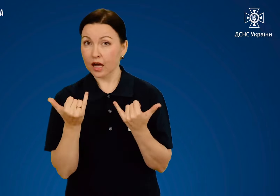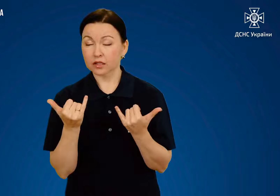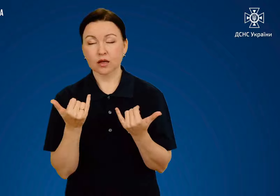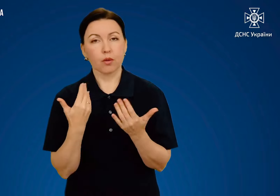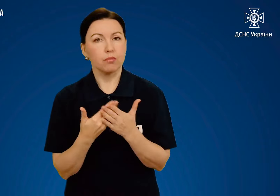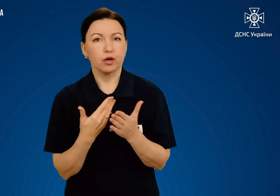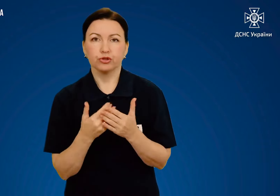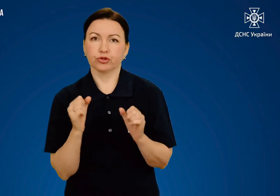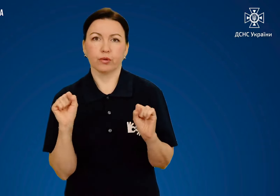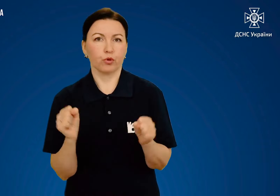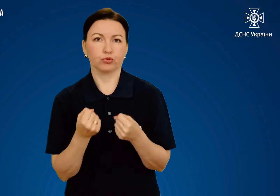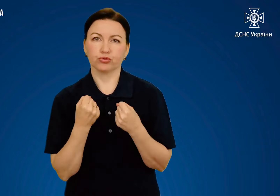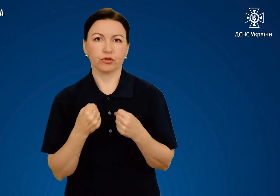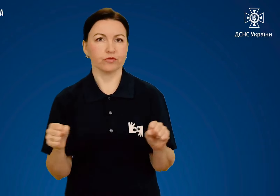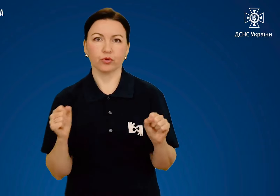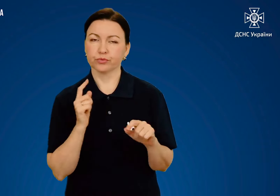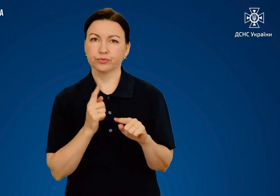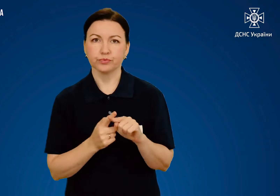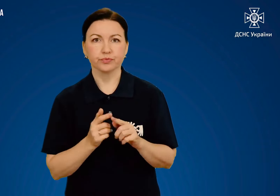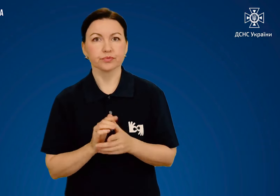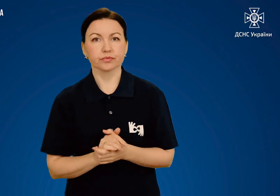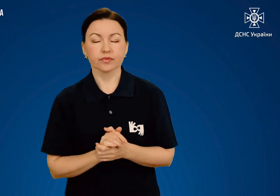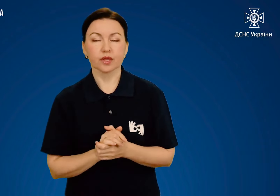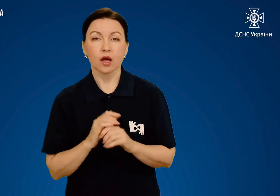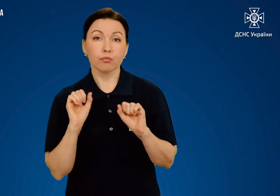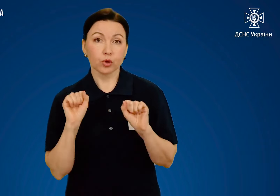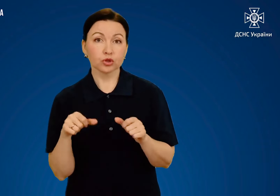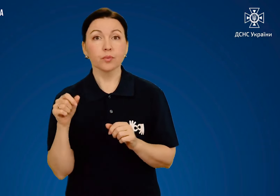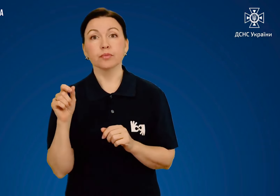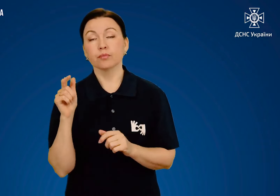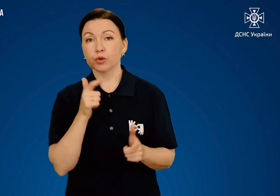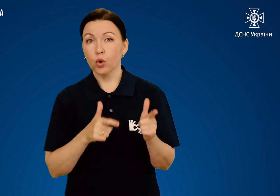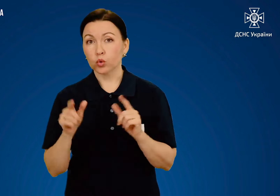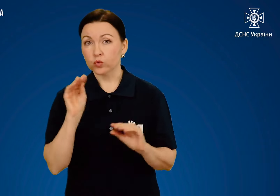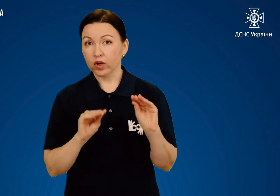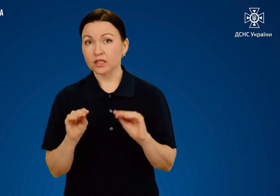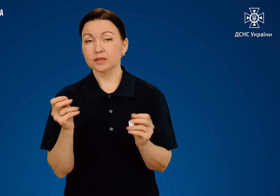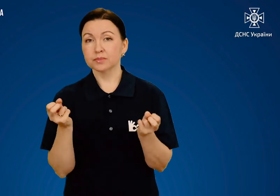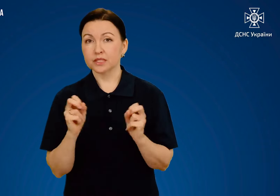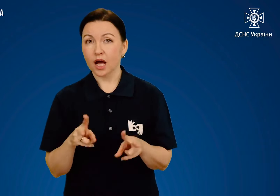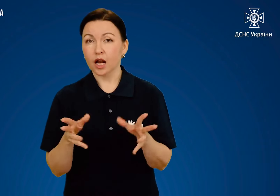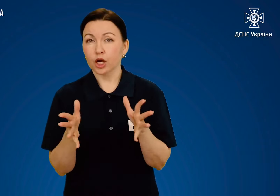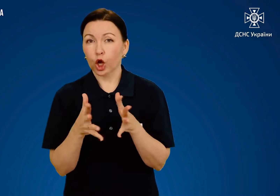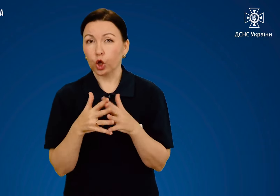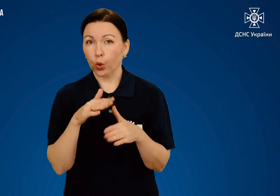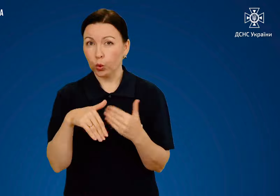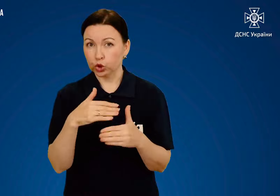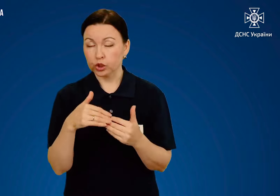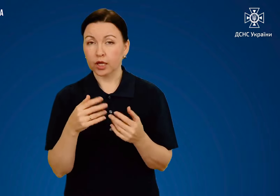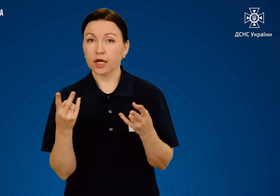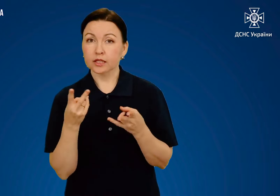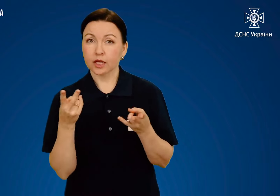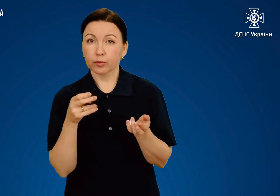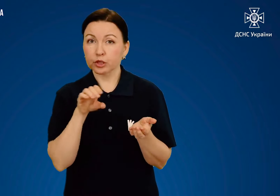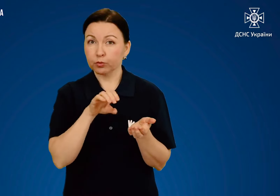неможливо. Тому можна приготувати спеціальний розчин, яким потрібно змочити